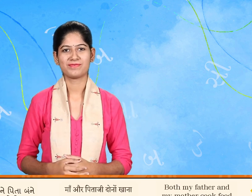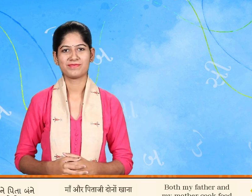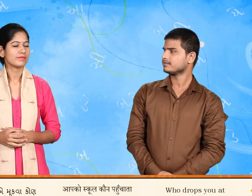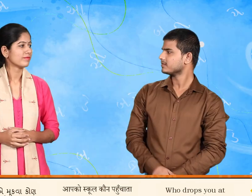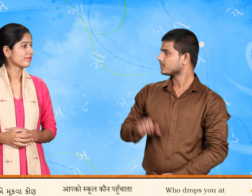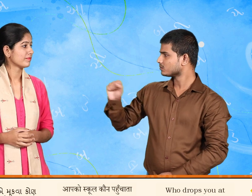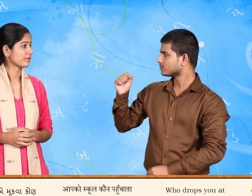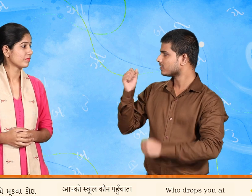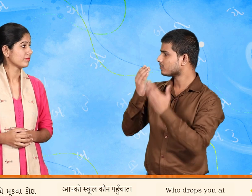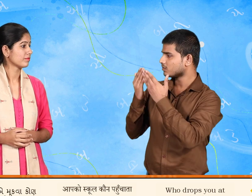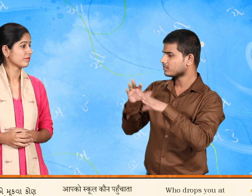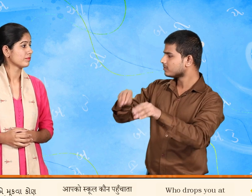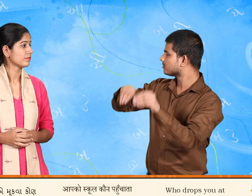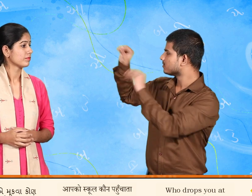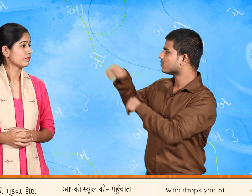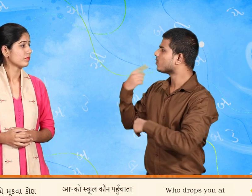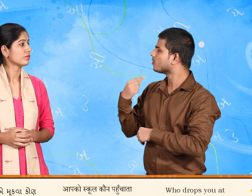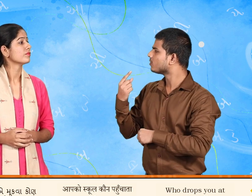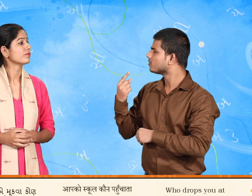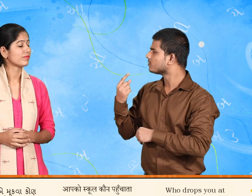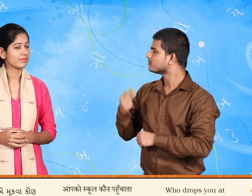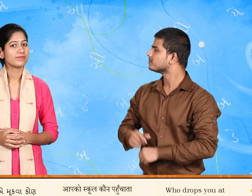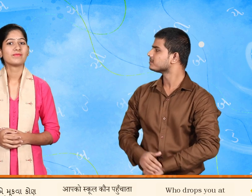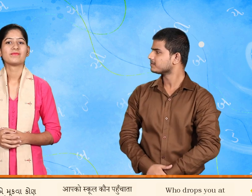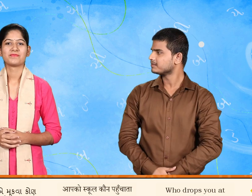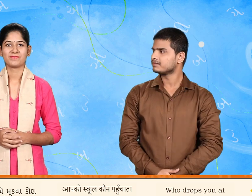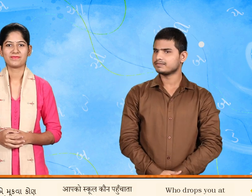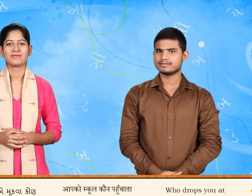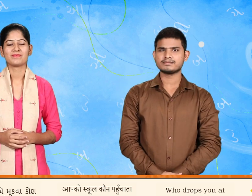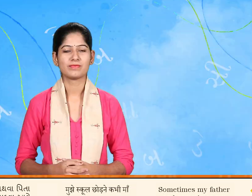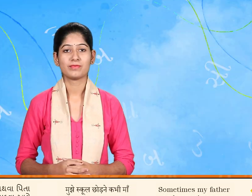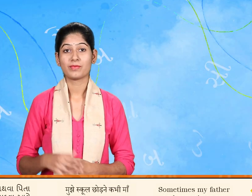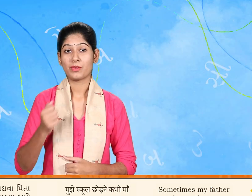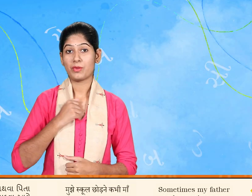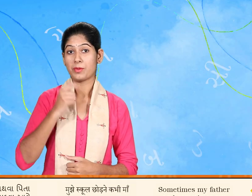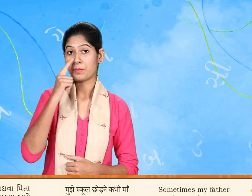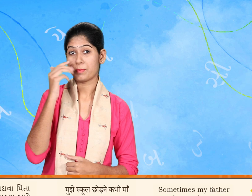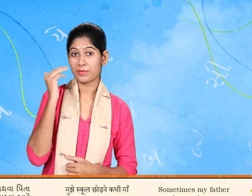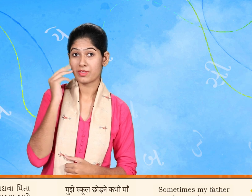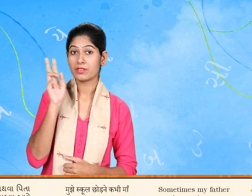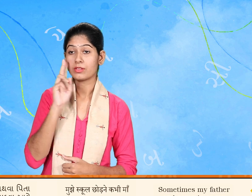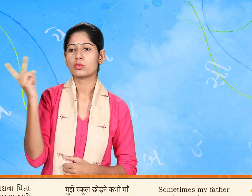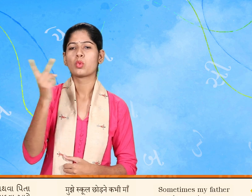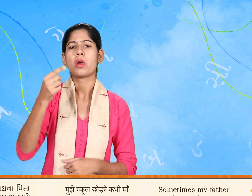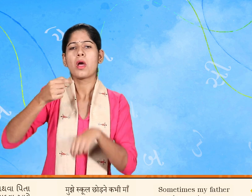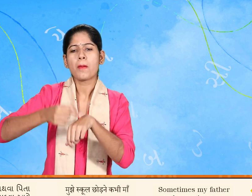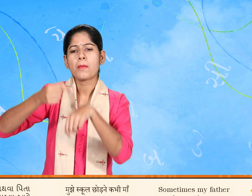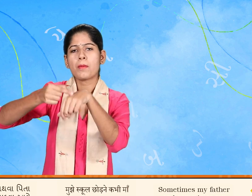તમને શાણાય મુકવા કૌન આવે છે મારા માતા અતવા પિતા મને શાણાય